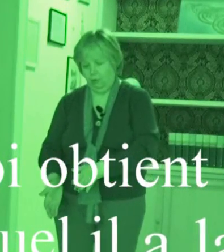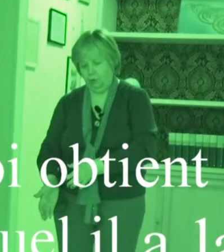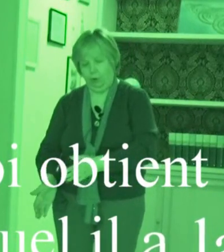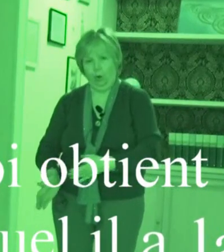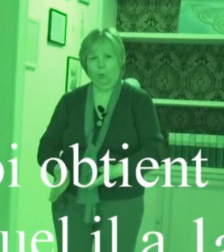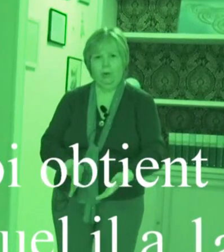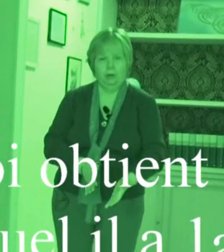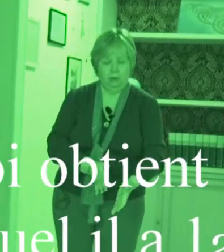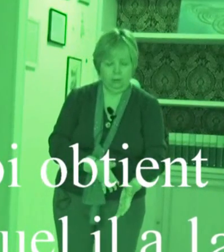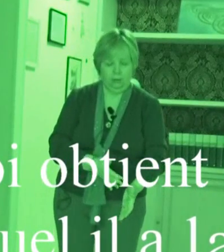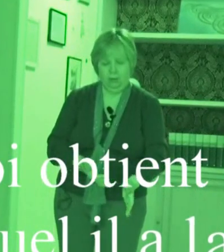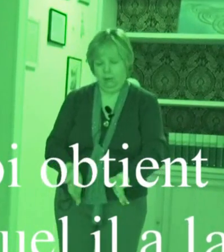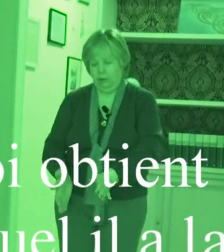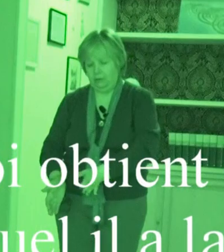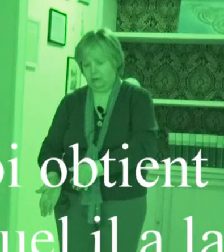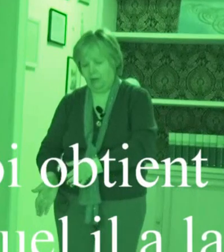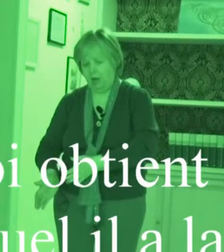cinque, sei,